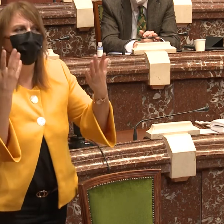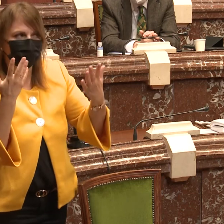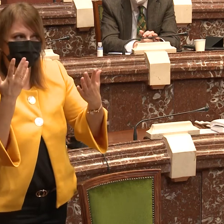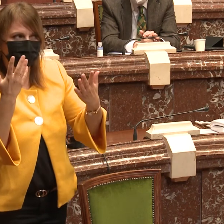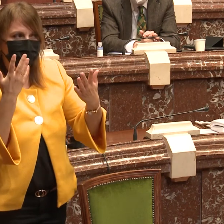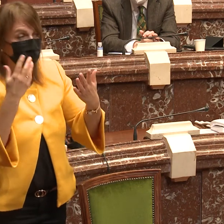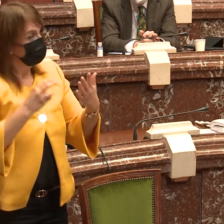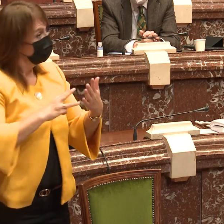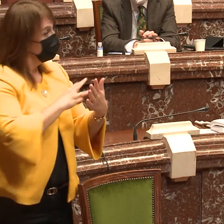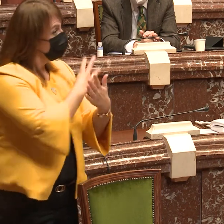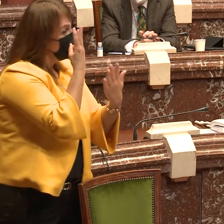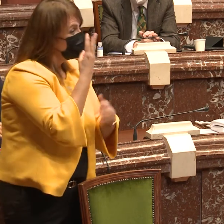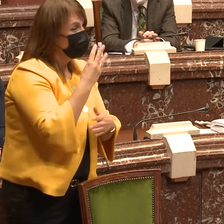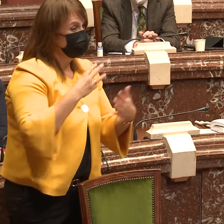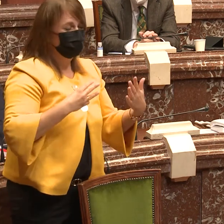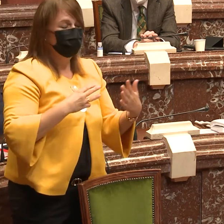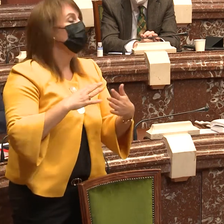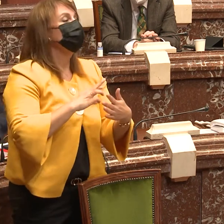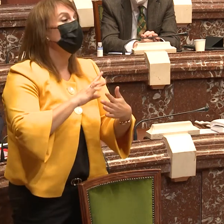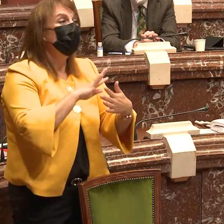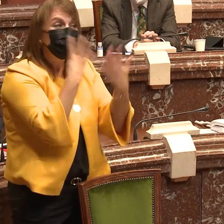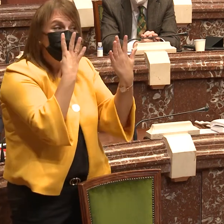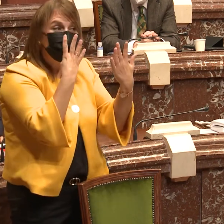solamente contamos con intérpretes en la televisión un par de horas.